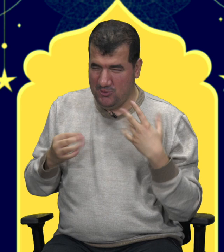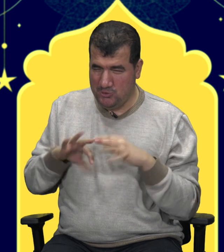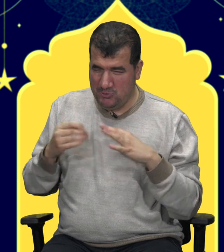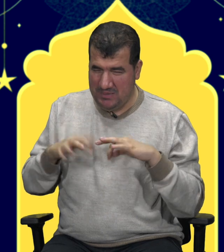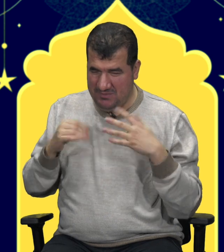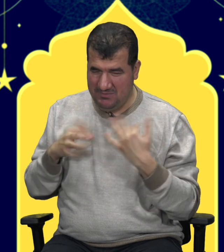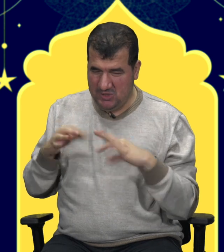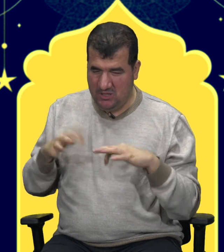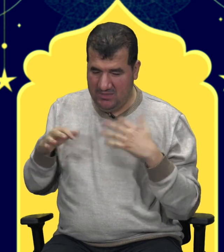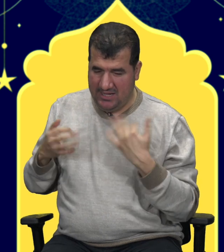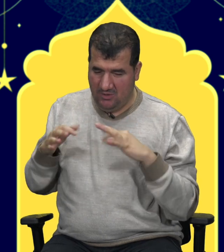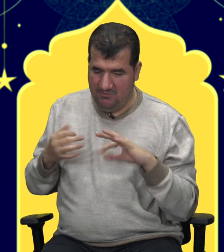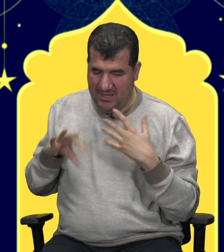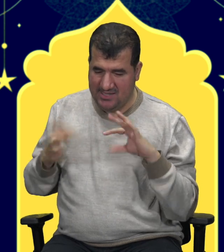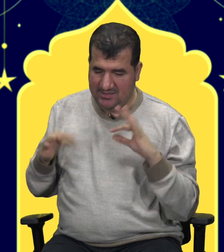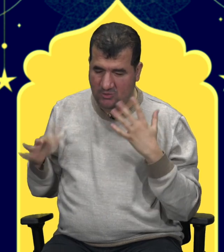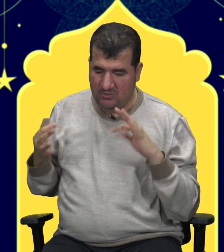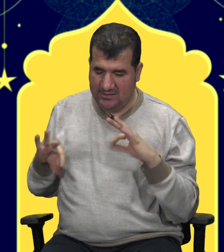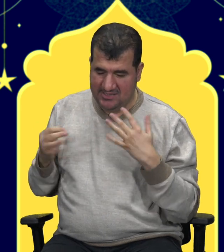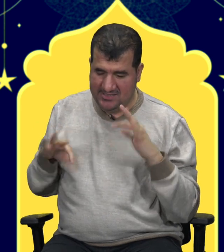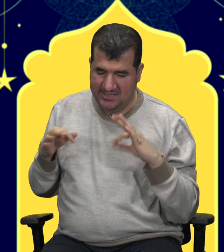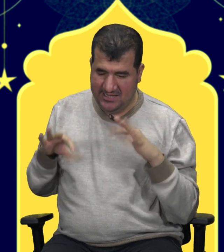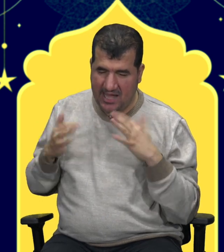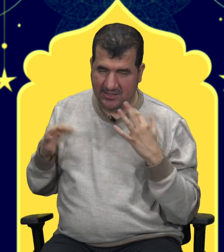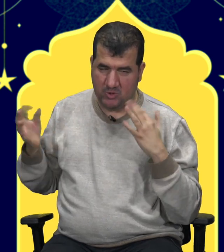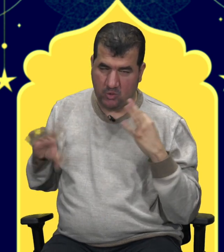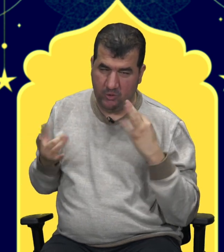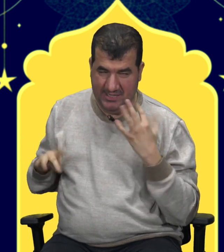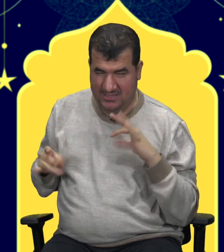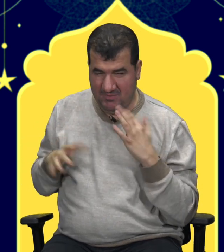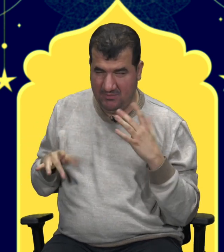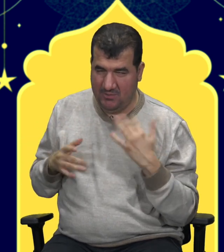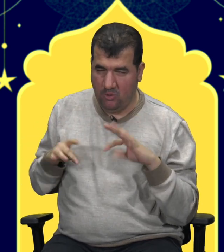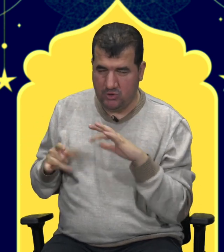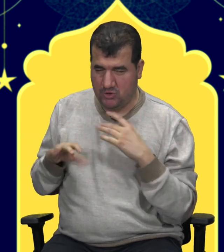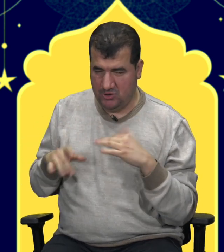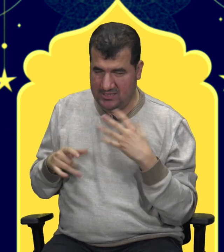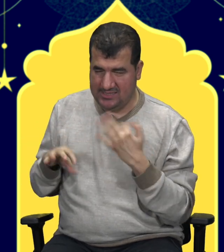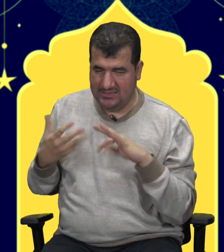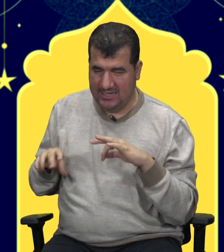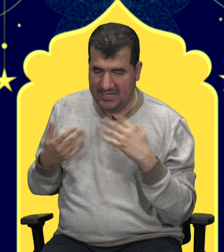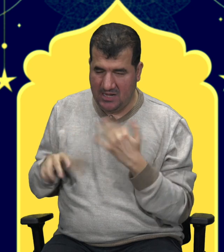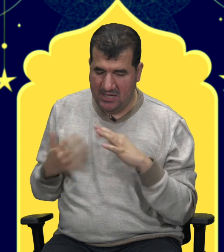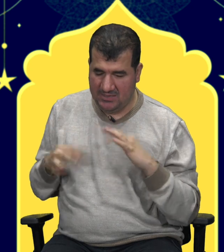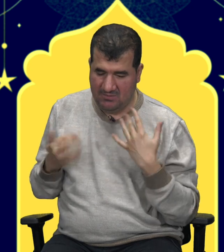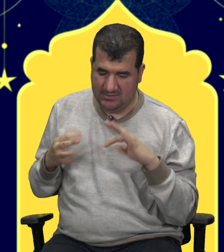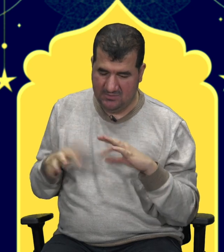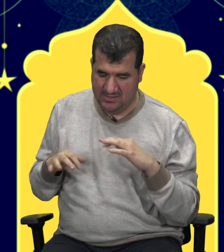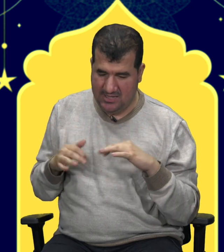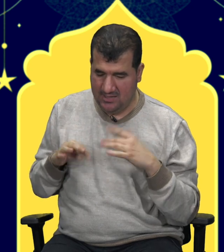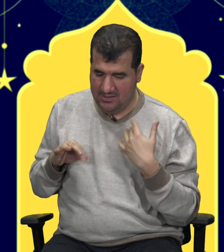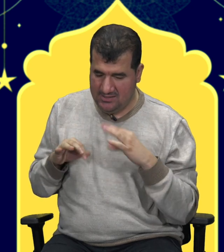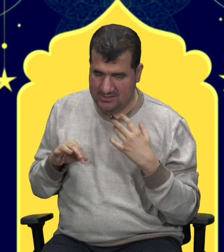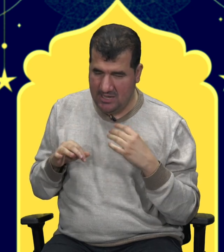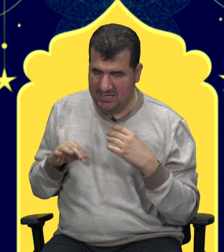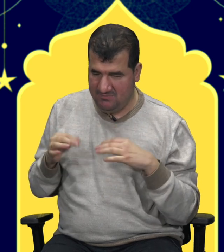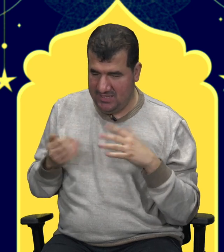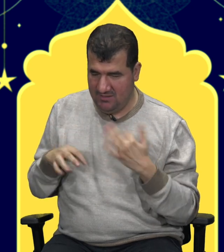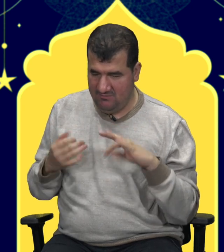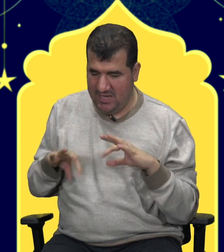tutmanın benim için önemi yani ben zaten normalde de sinirleri alınmış koyun eti gibiyim ama oruç insanlara genel manada baktığımızda sabretmeyi belki de